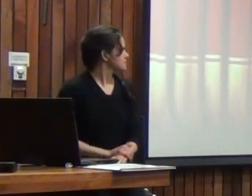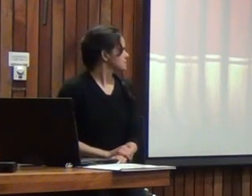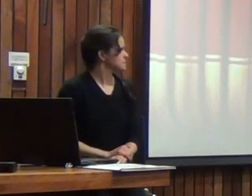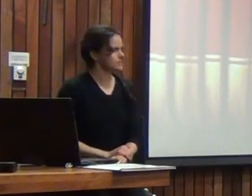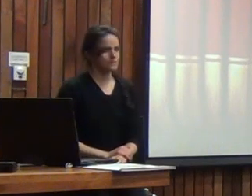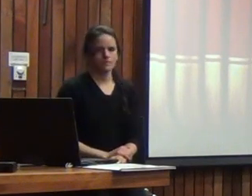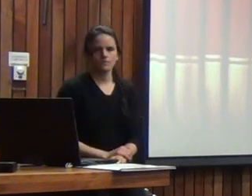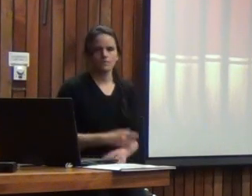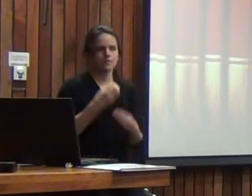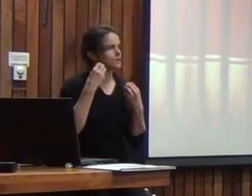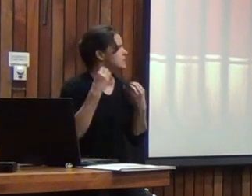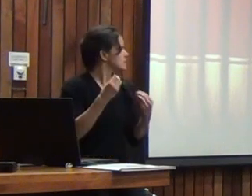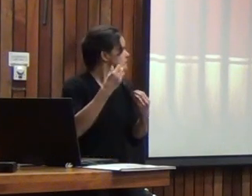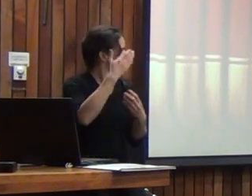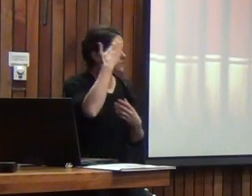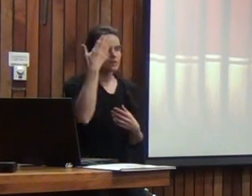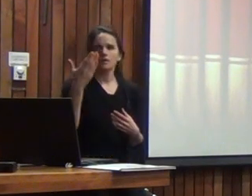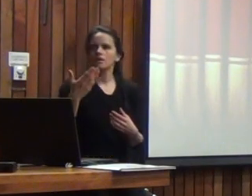hola muy buenos días